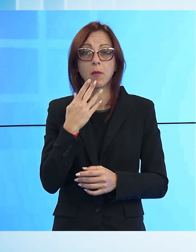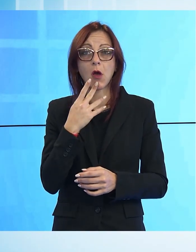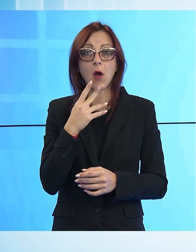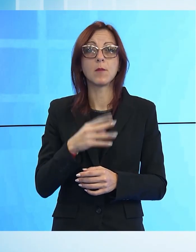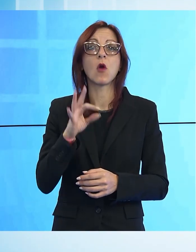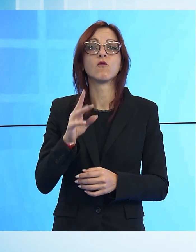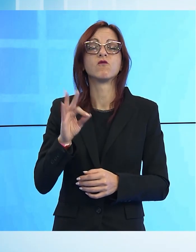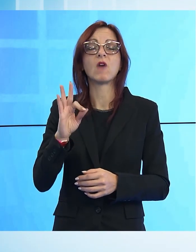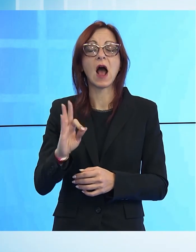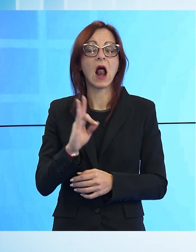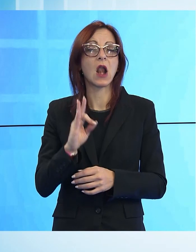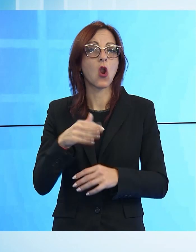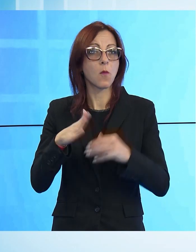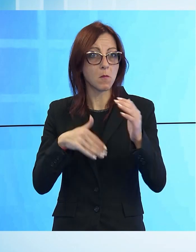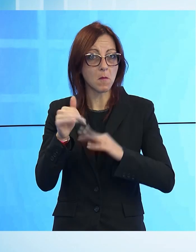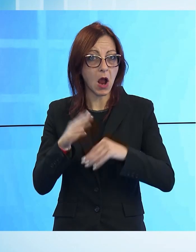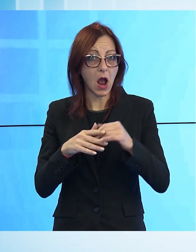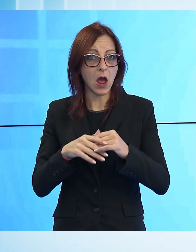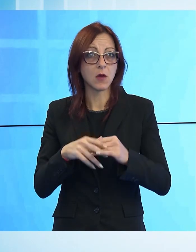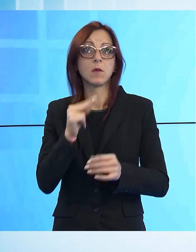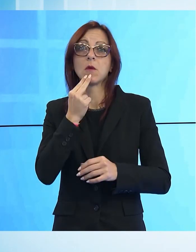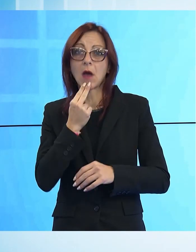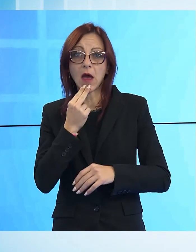emiliana, non sanzionato dall'arbitro.